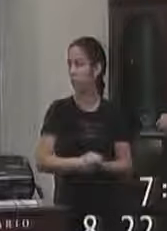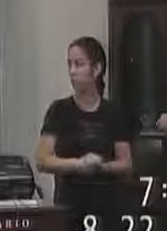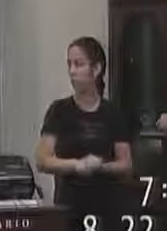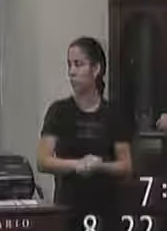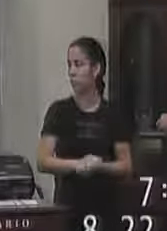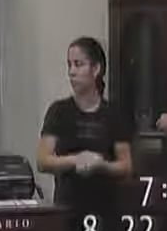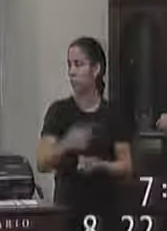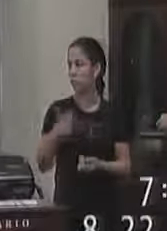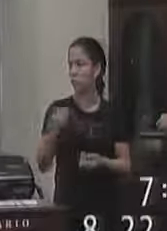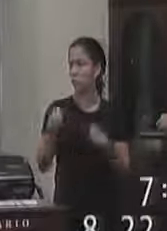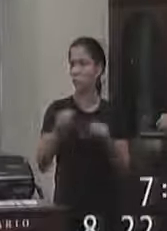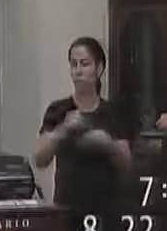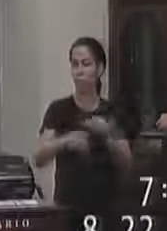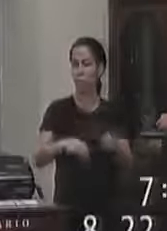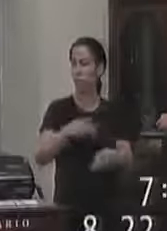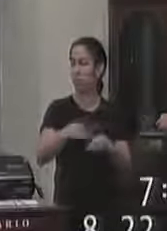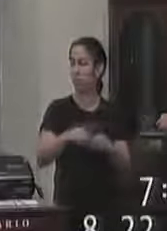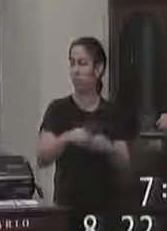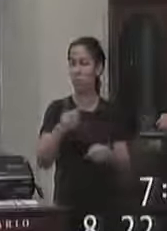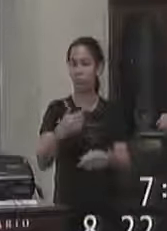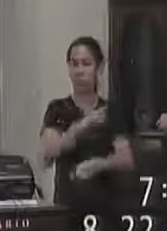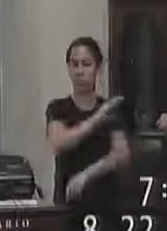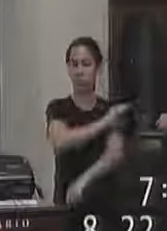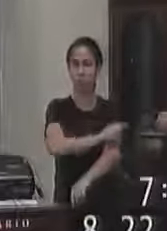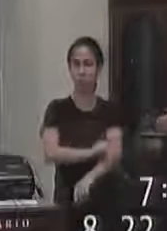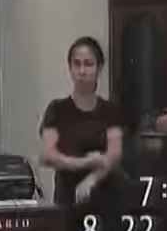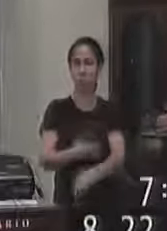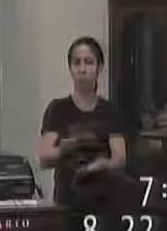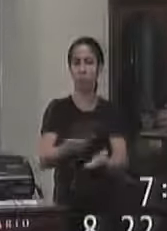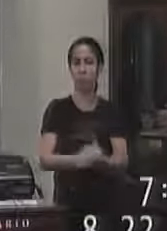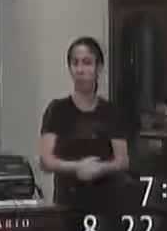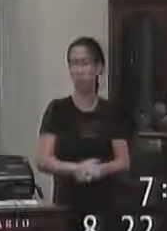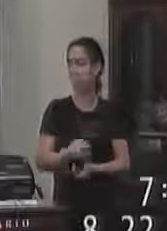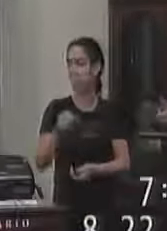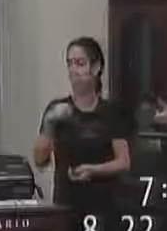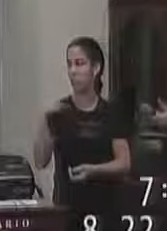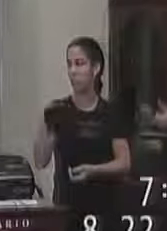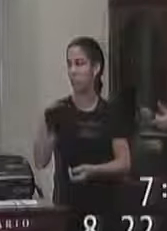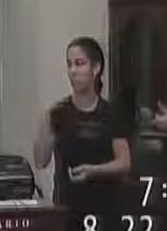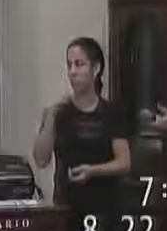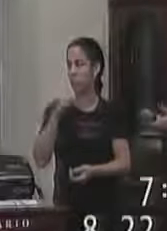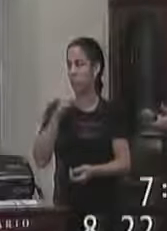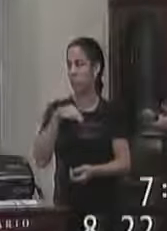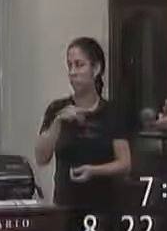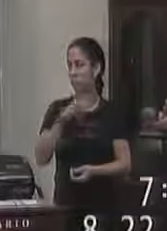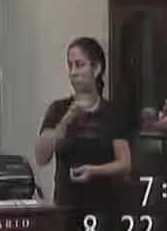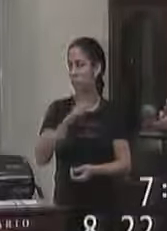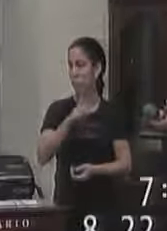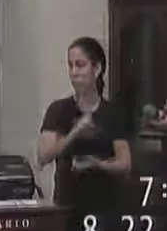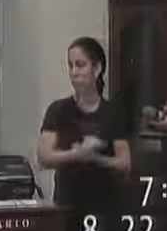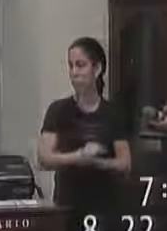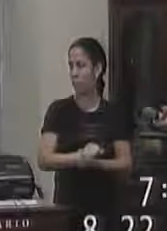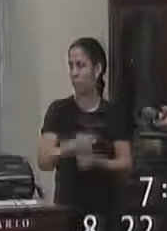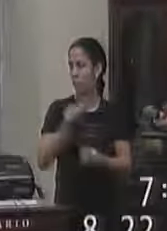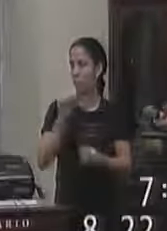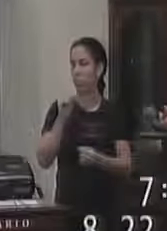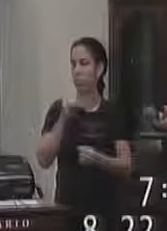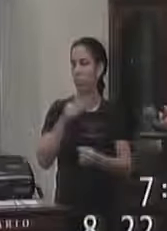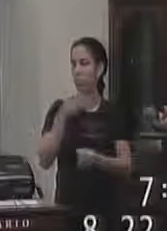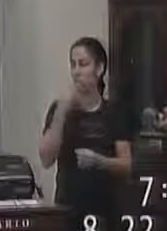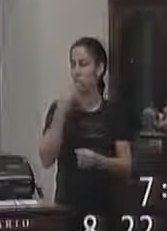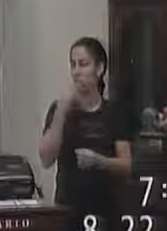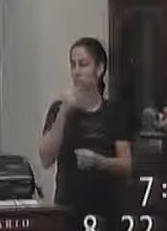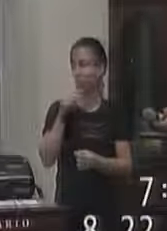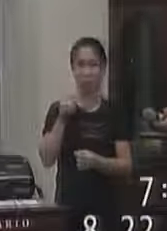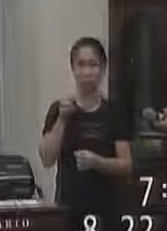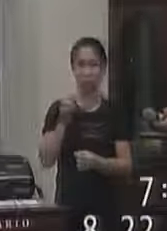senão a nossa população nunca vai ser educada o que o Celsinho falou da moral e cívica que eu falo da moral e cívica é justamente o professor Rafael